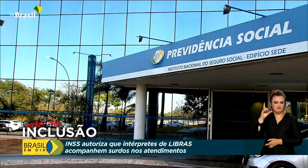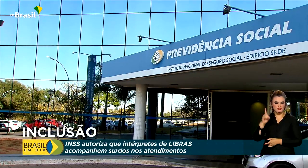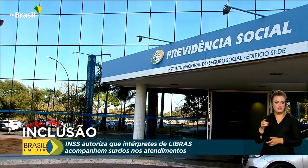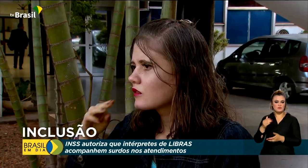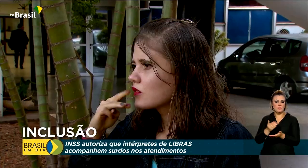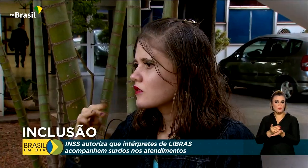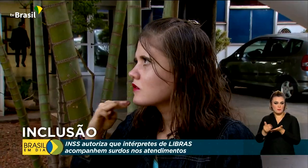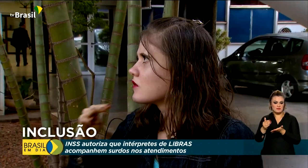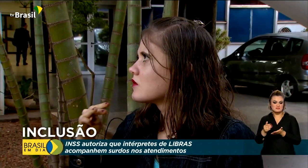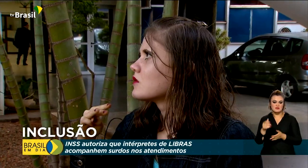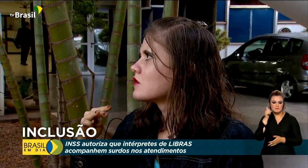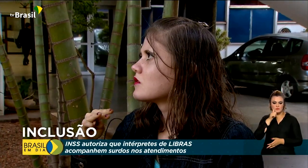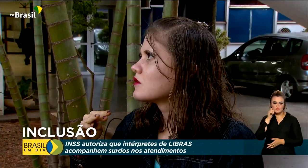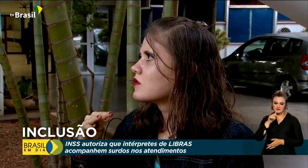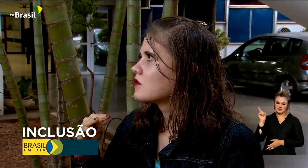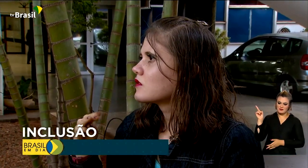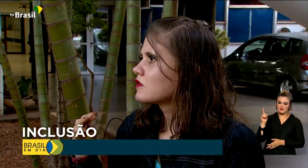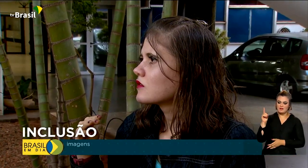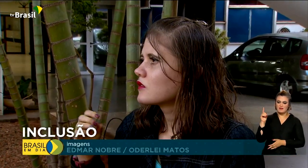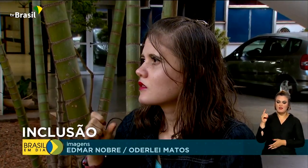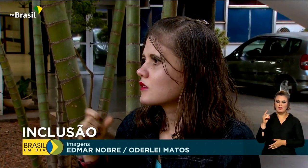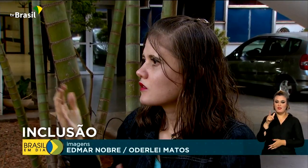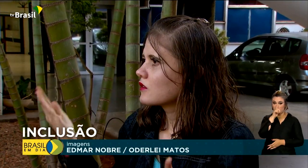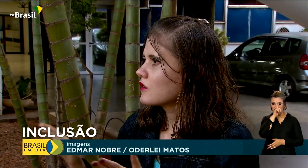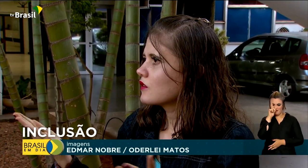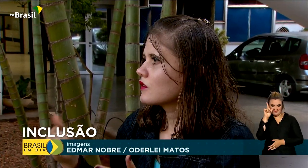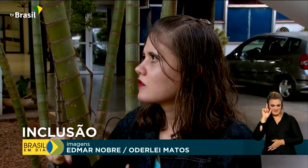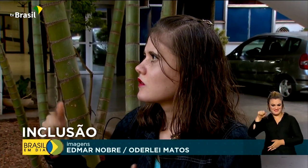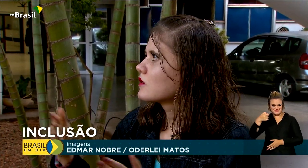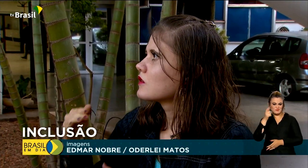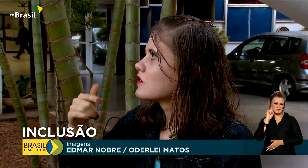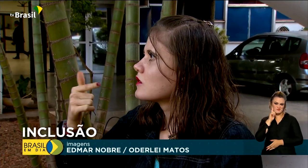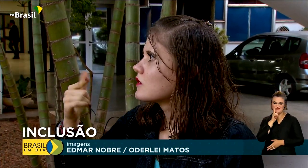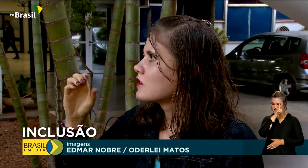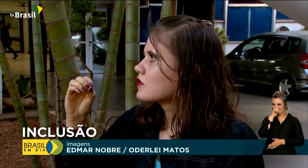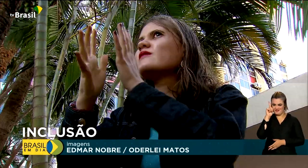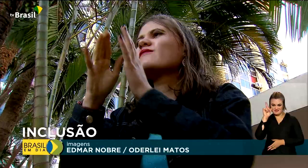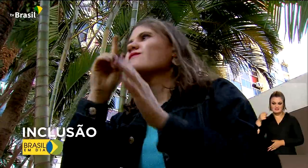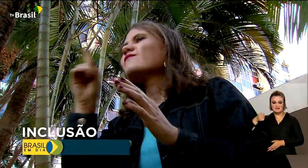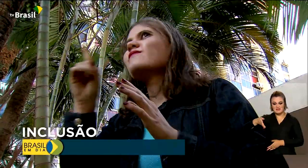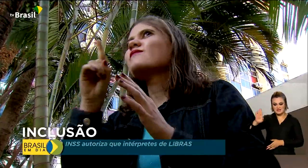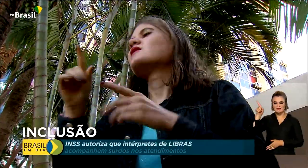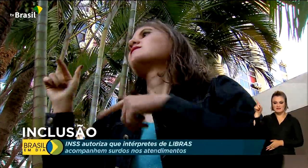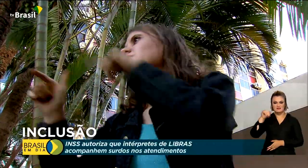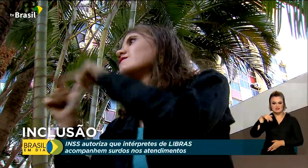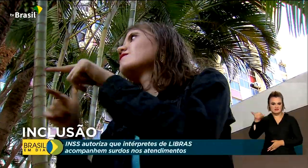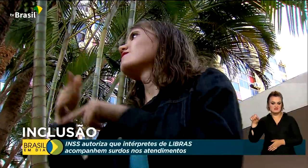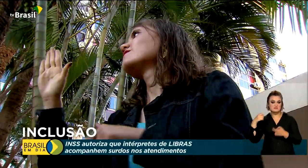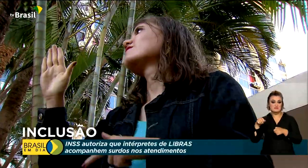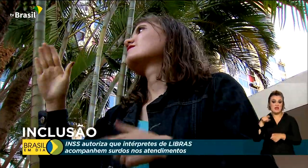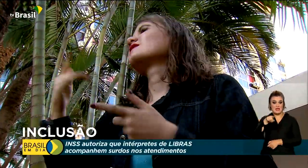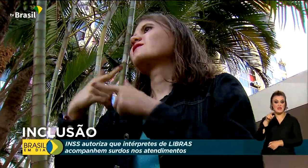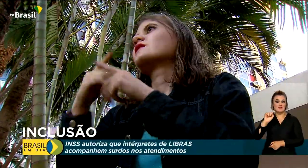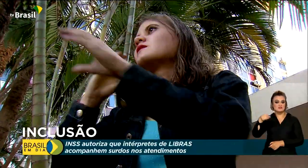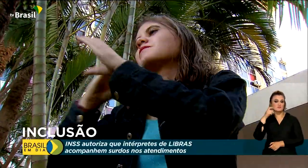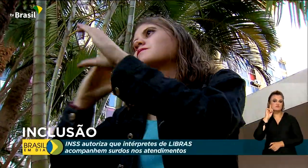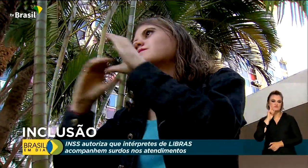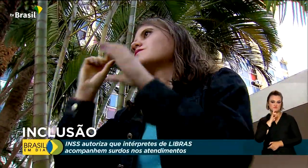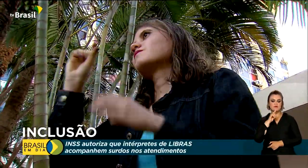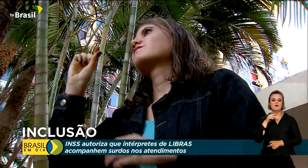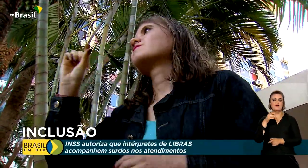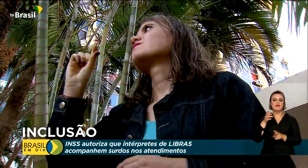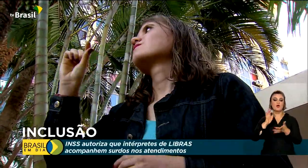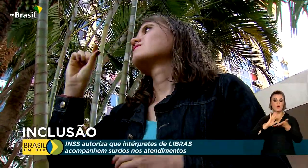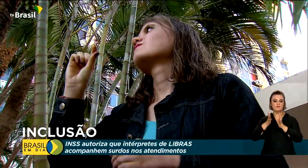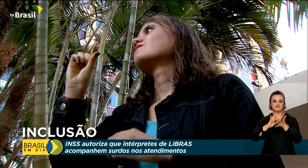continuada, a Larissa precisou ir a uma agência do INSS em Brasília. Ela, que é surda e se comunica por